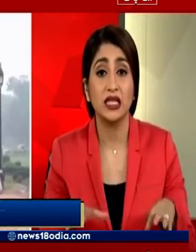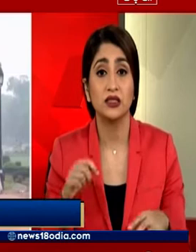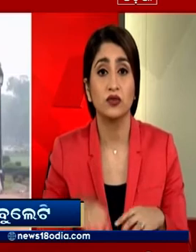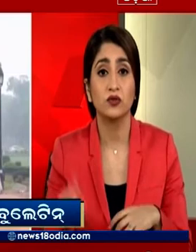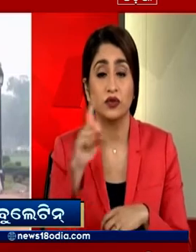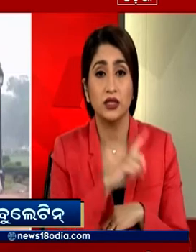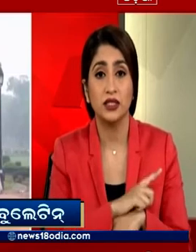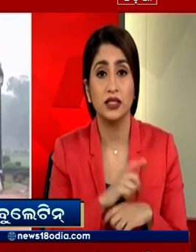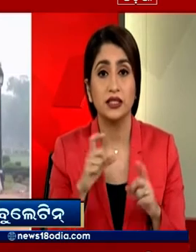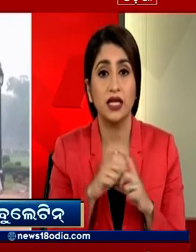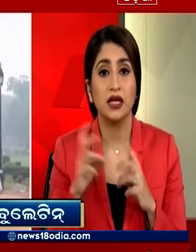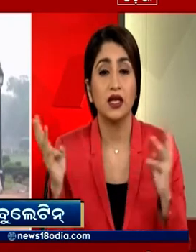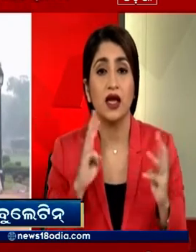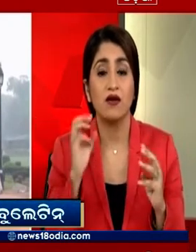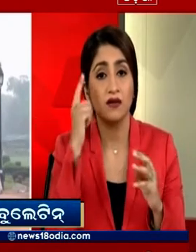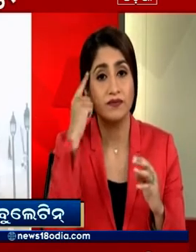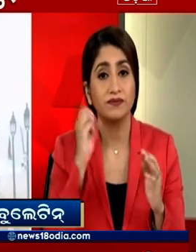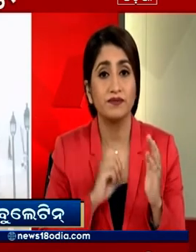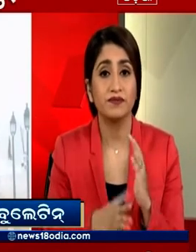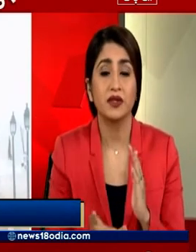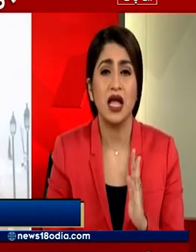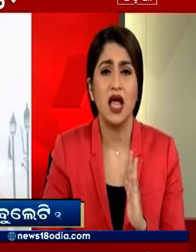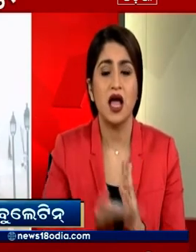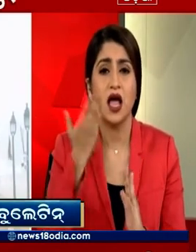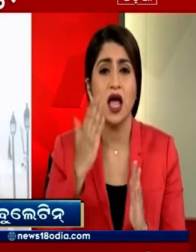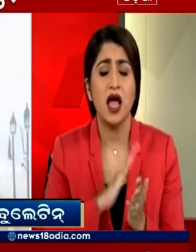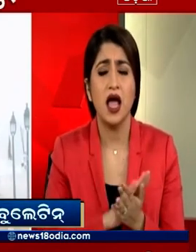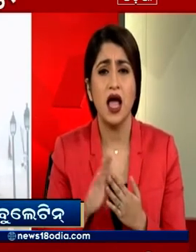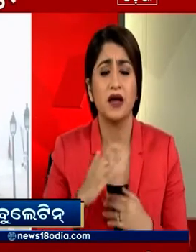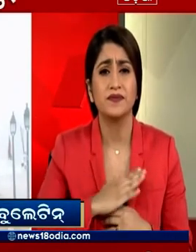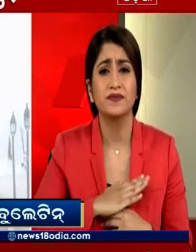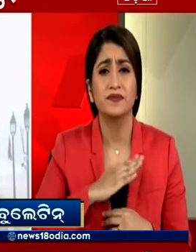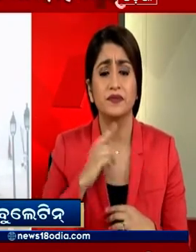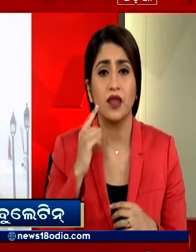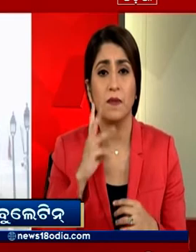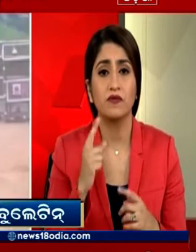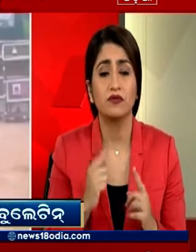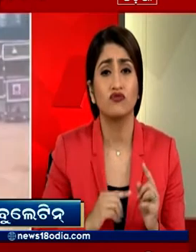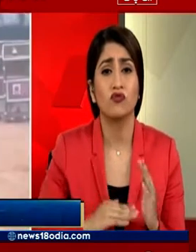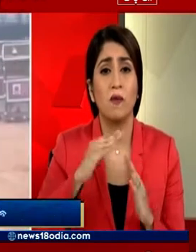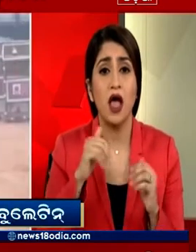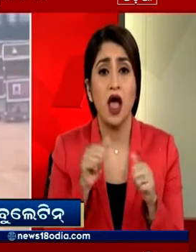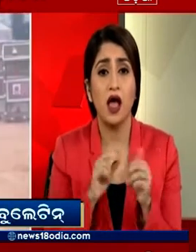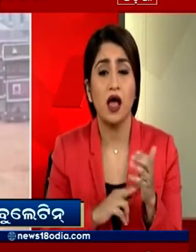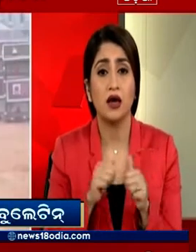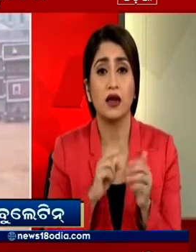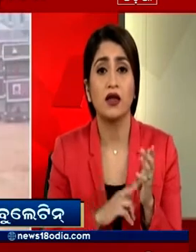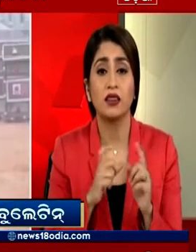दिल्ली की हवा में प्रदूशन का इस्तर बहुत ज्यादा खतरनाख है दिल्ली के आनंद विहार, नरेला, वजीरपूर